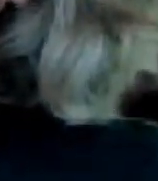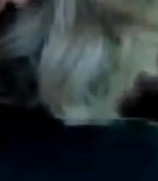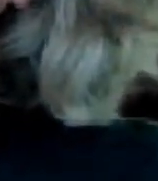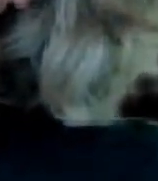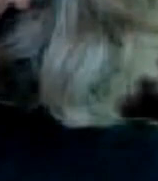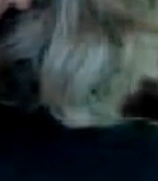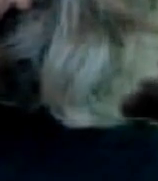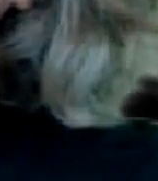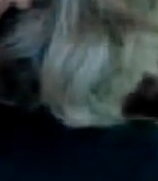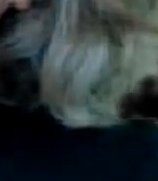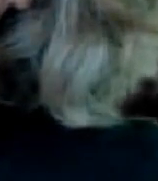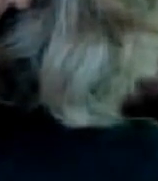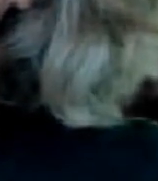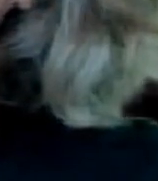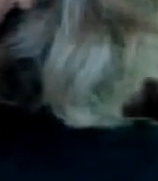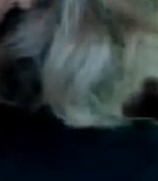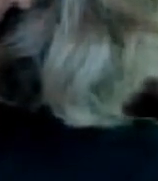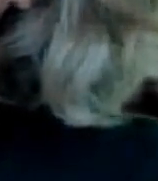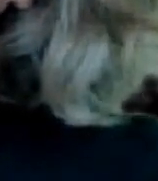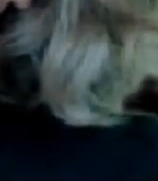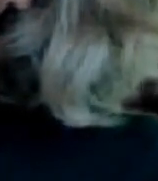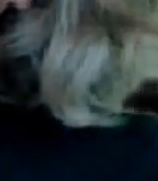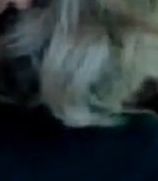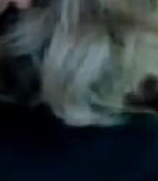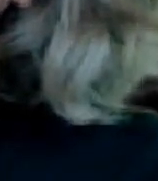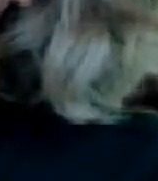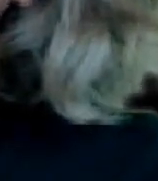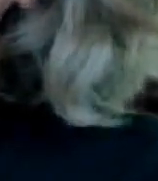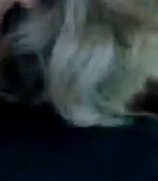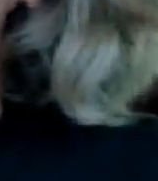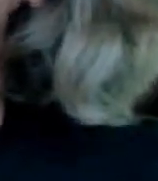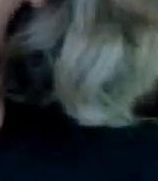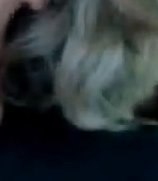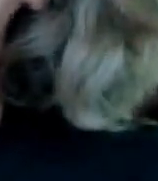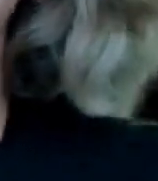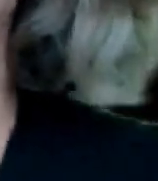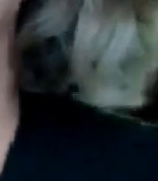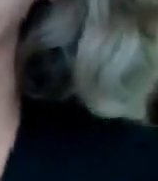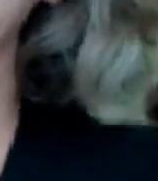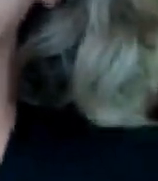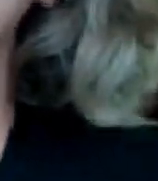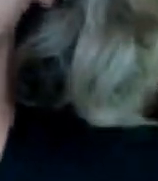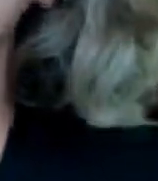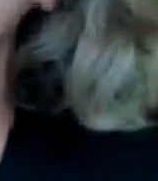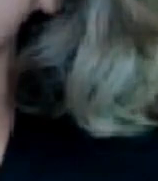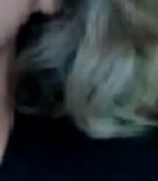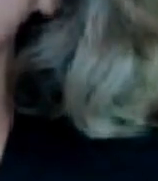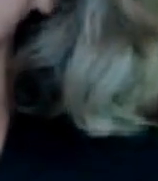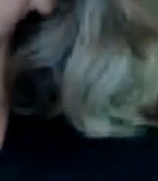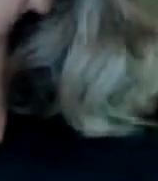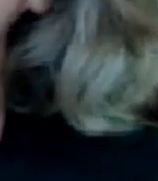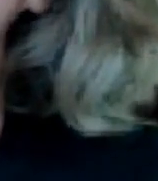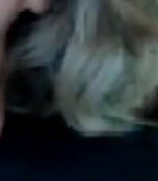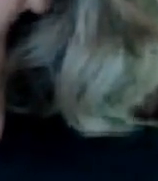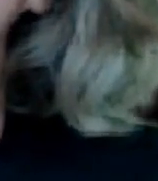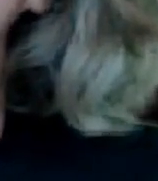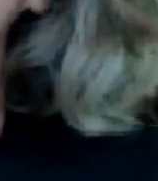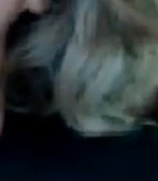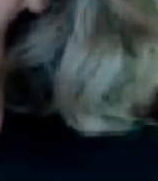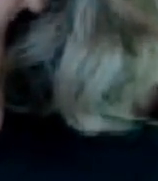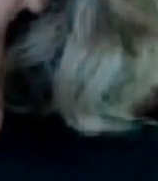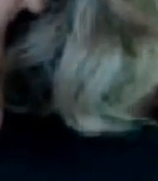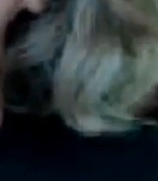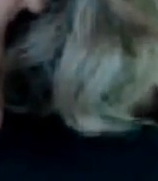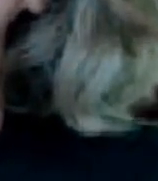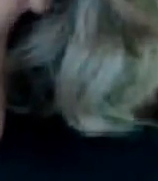Pseudo periodistas Y tampoco periodistas ¿Verdad? Porque nosotros Nos hemos dedicado a otras cosas